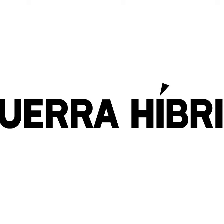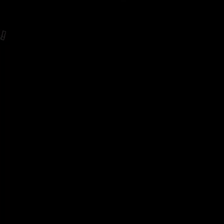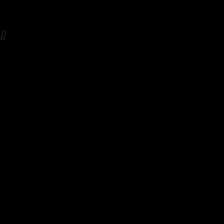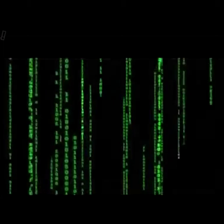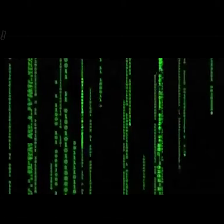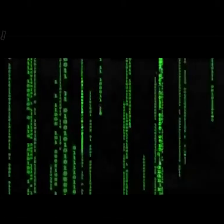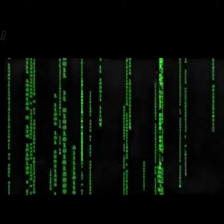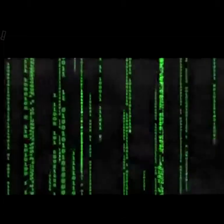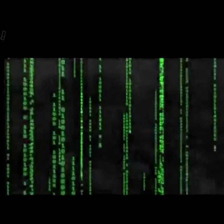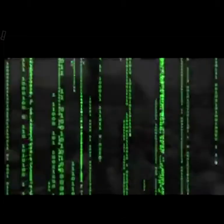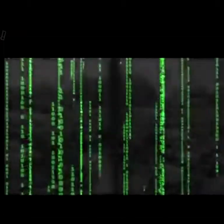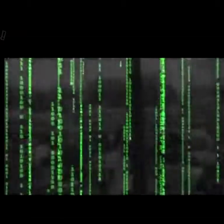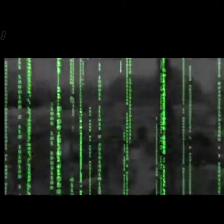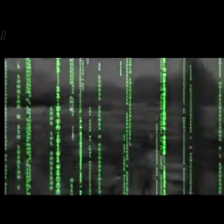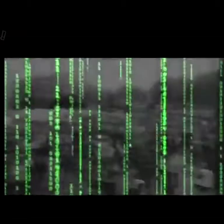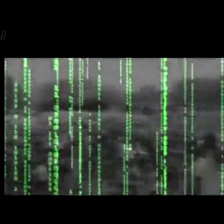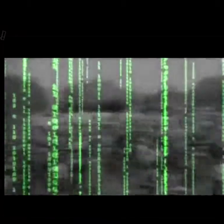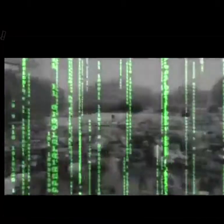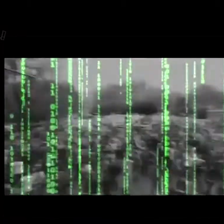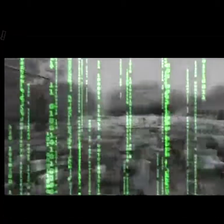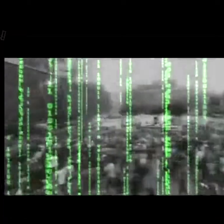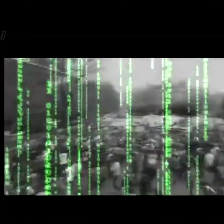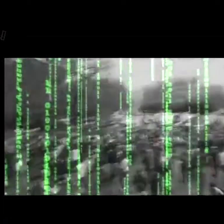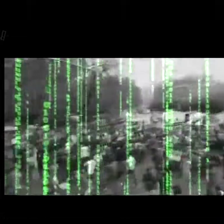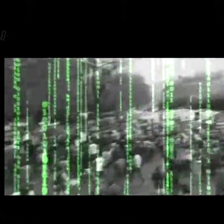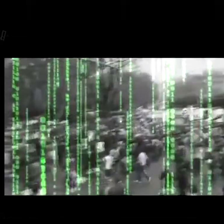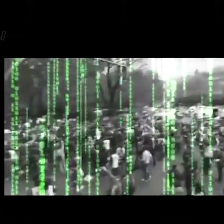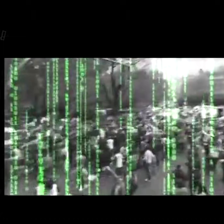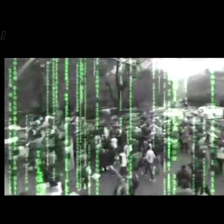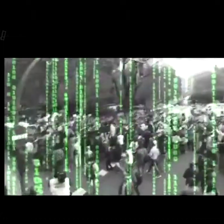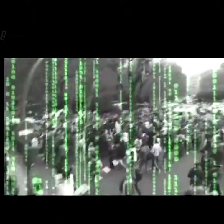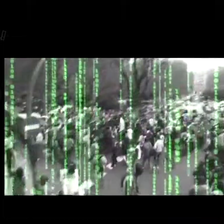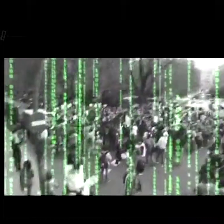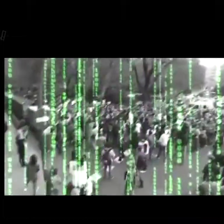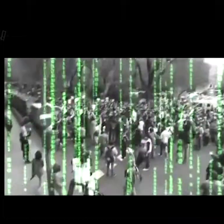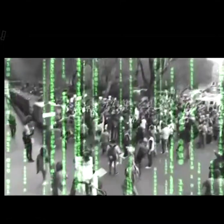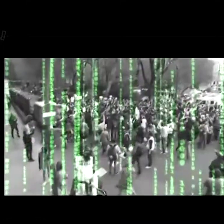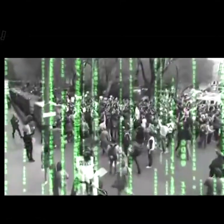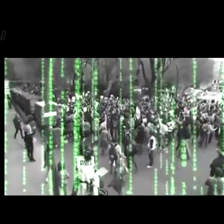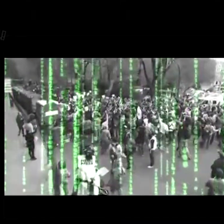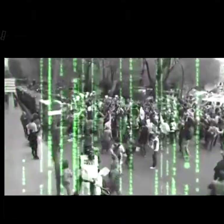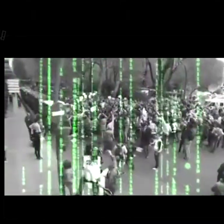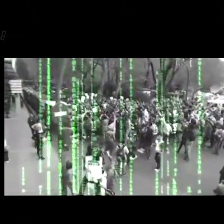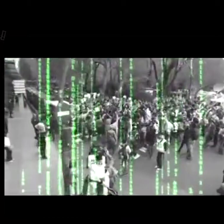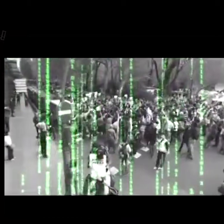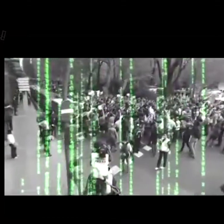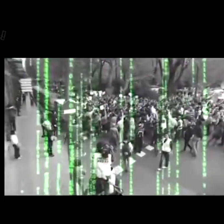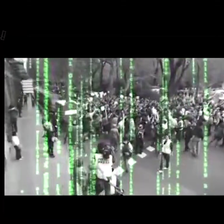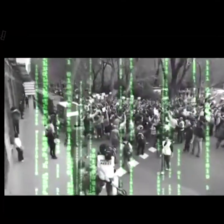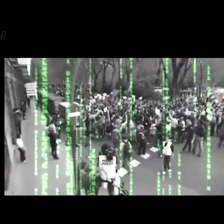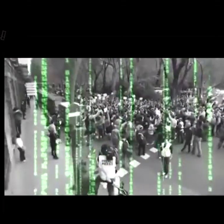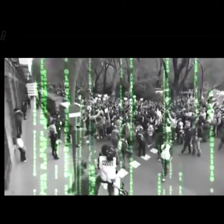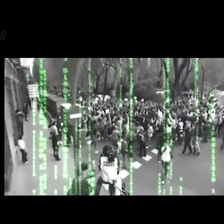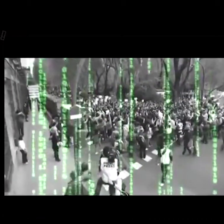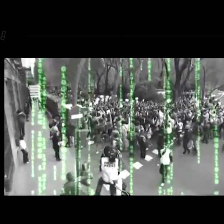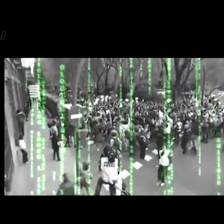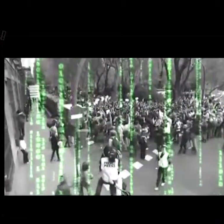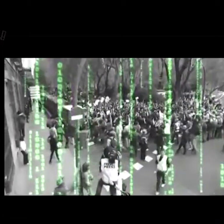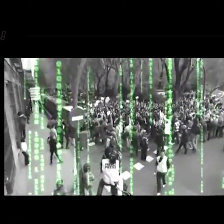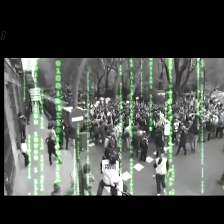La denominación de guerra híbrida aparece por primera vez en un artículo publicado en la prestigiosa revista Proceedings en el año 2005.